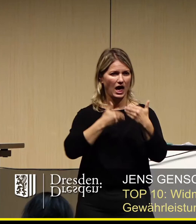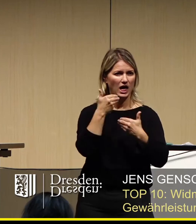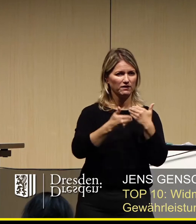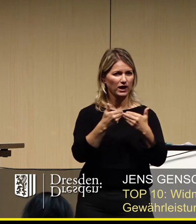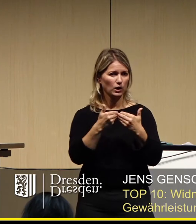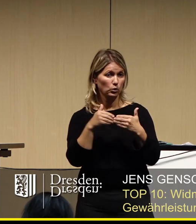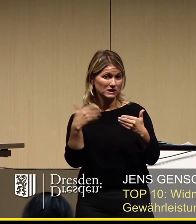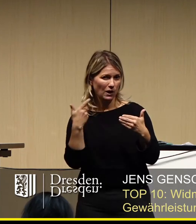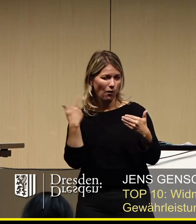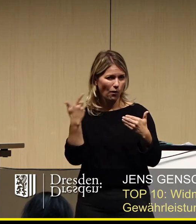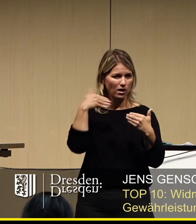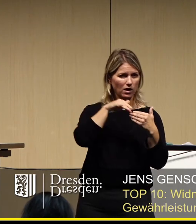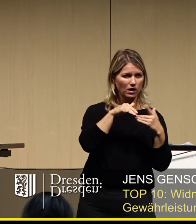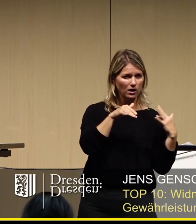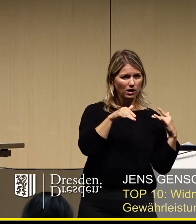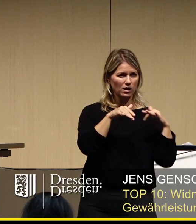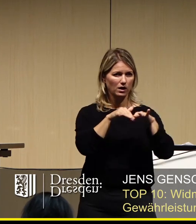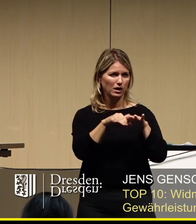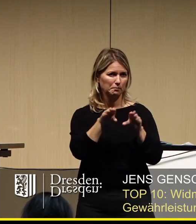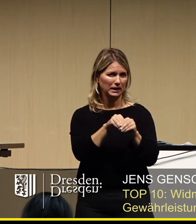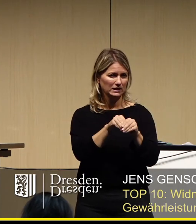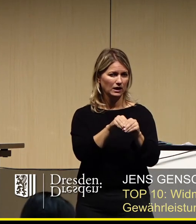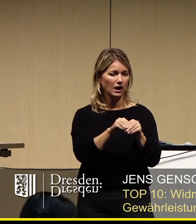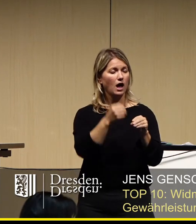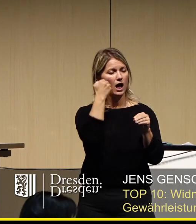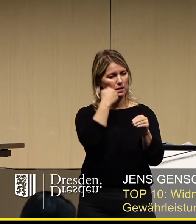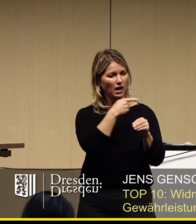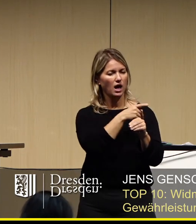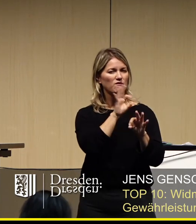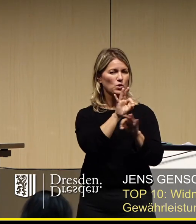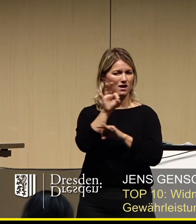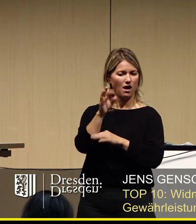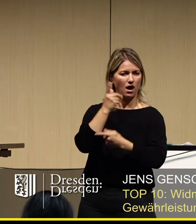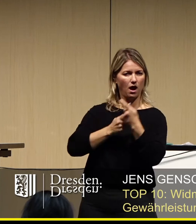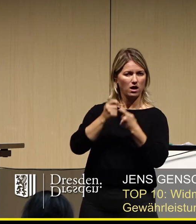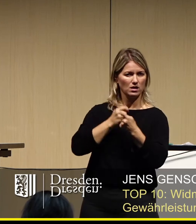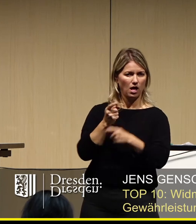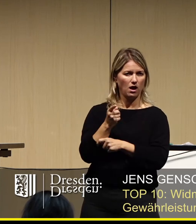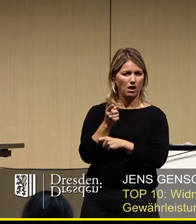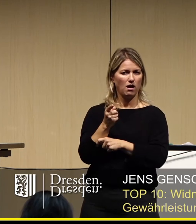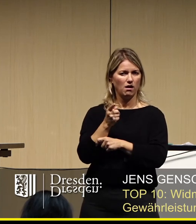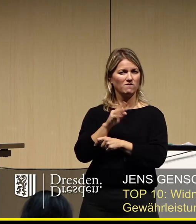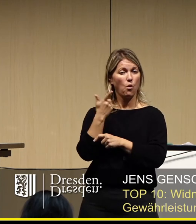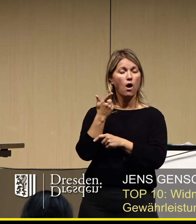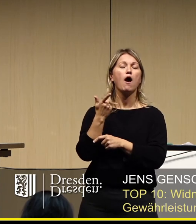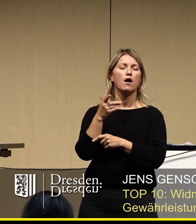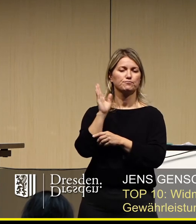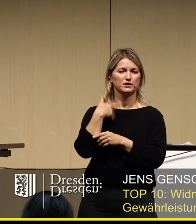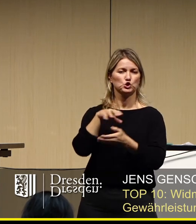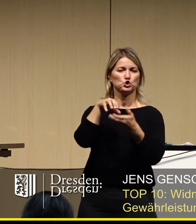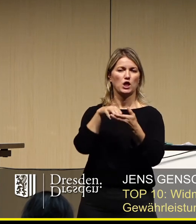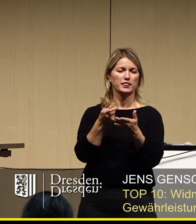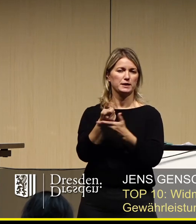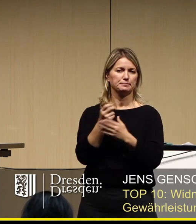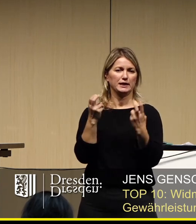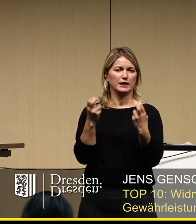einfließen lassen, wo es mir um die Händler geht, die sich dort Stände mieten. Ich denke,